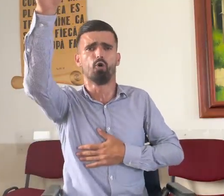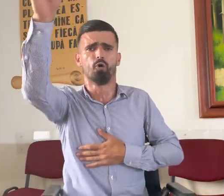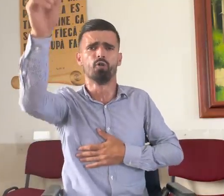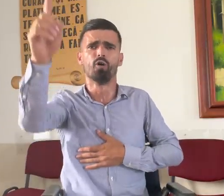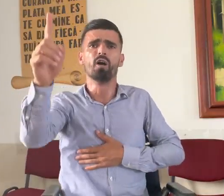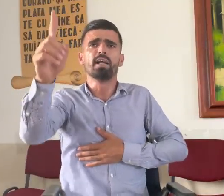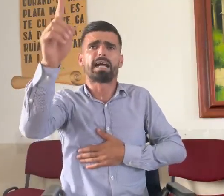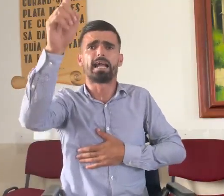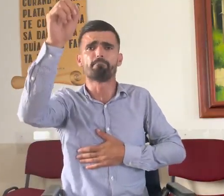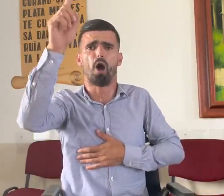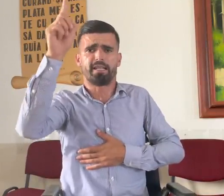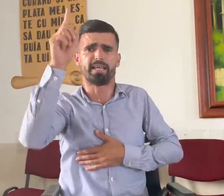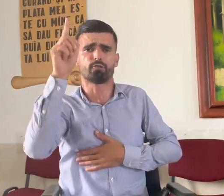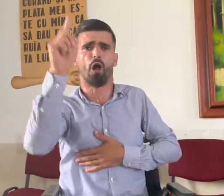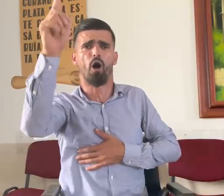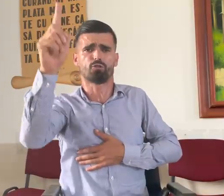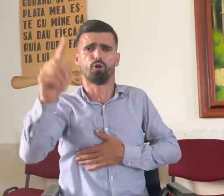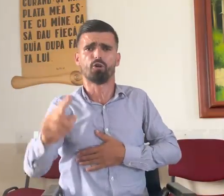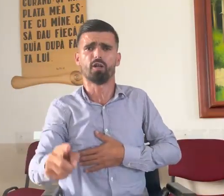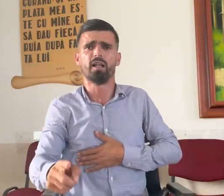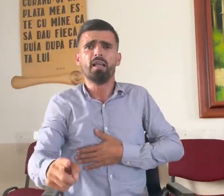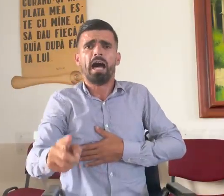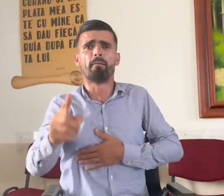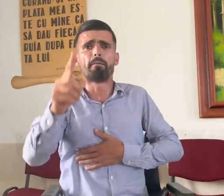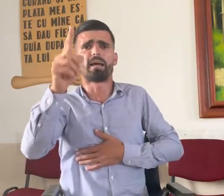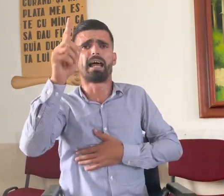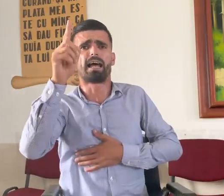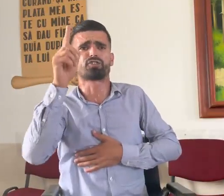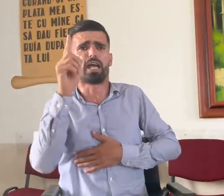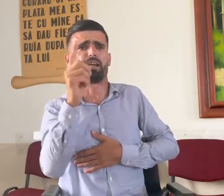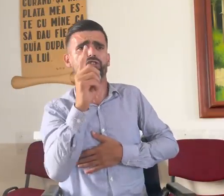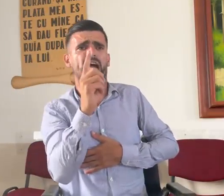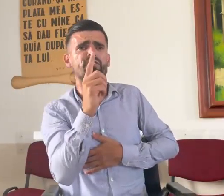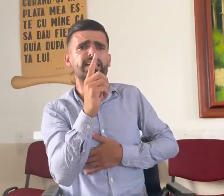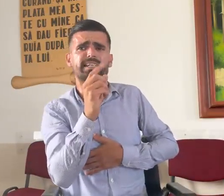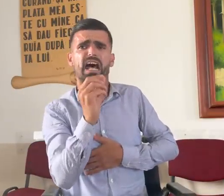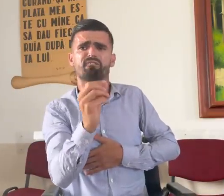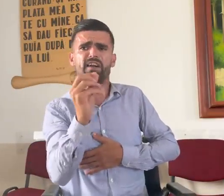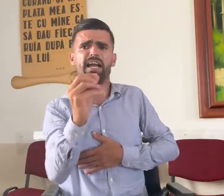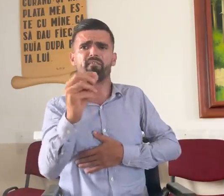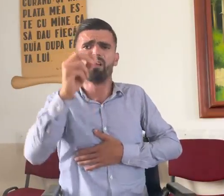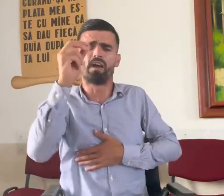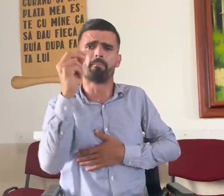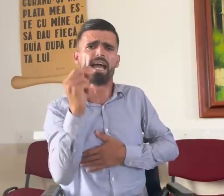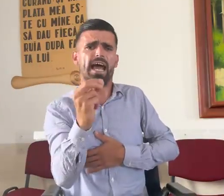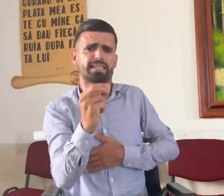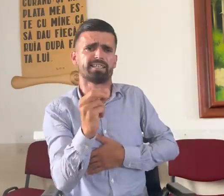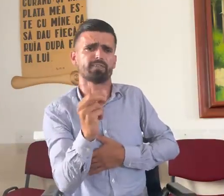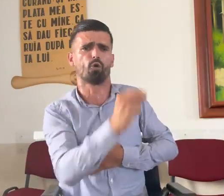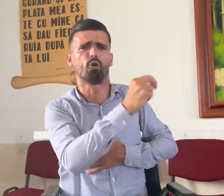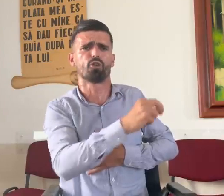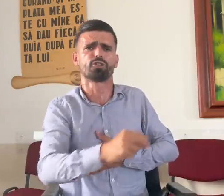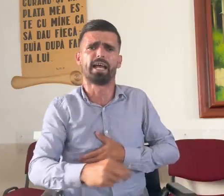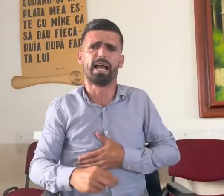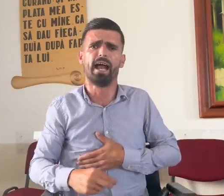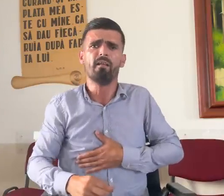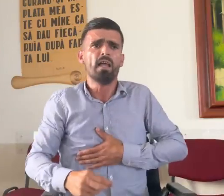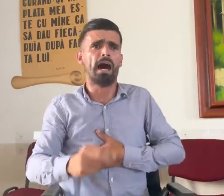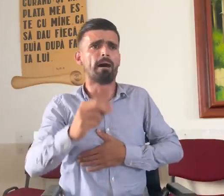unul care poate totul, am apelat la cel ce a vindecat femeia de scurgere, am